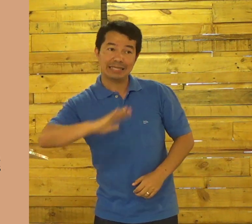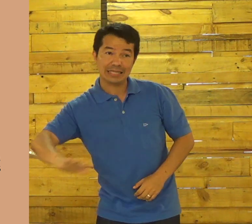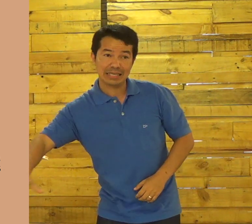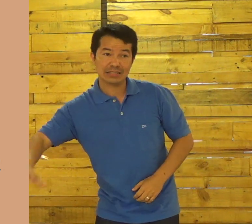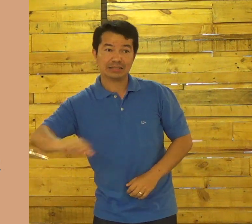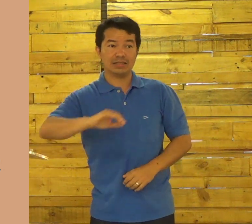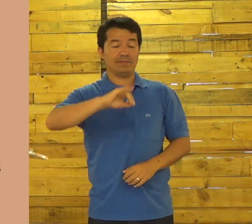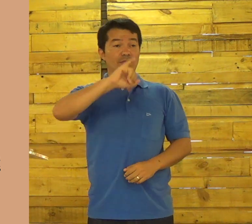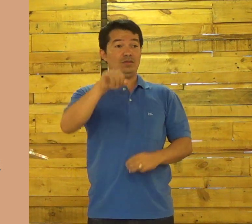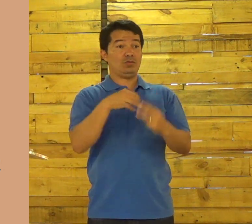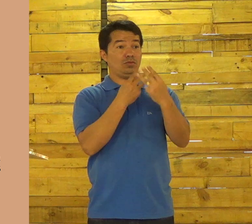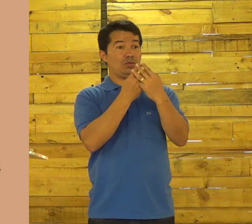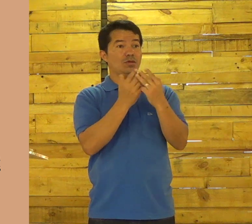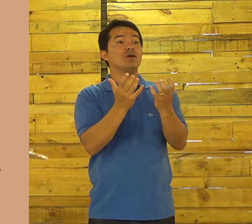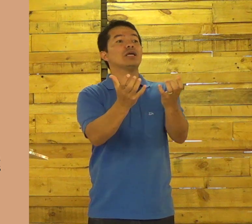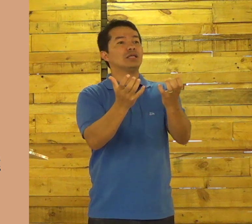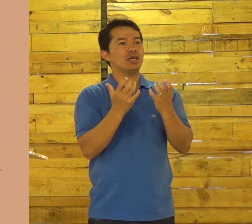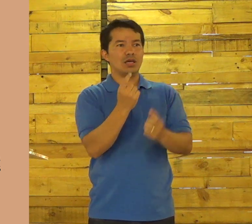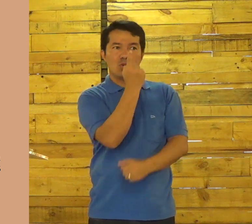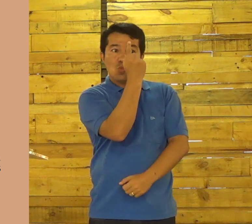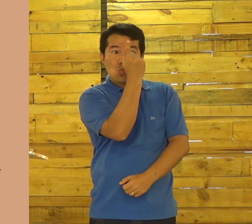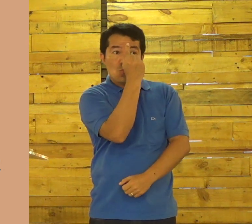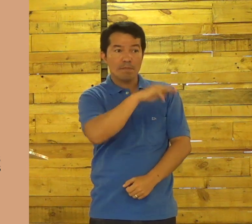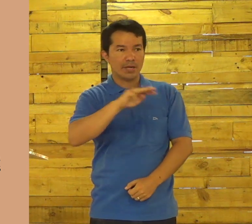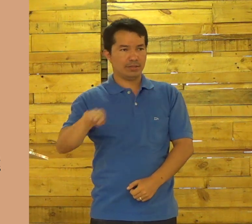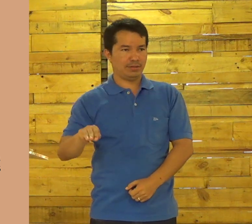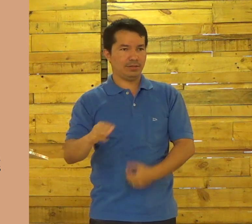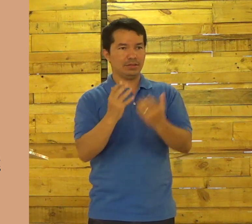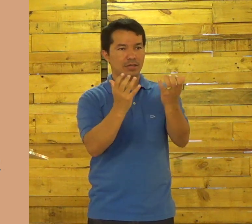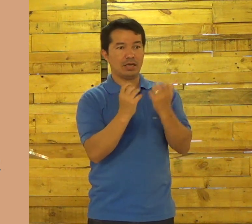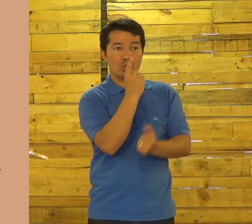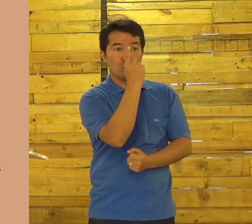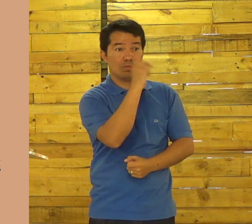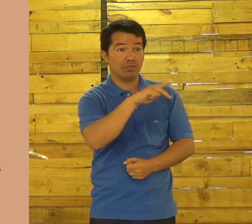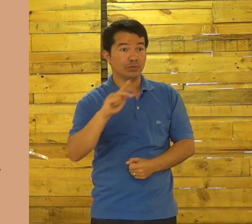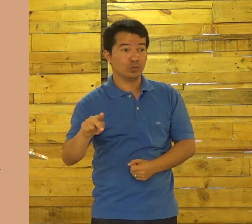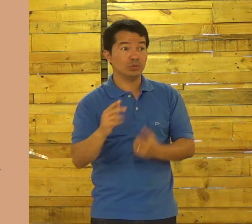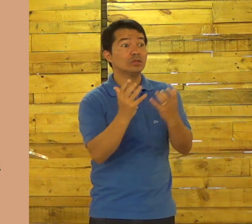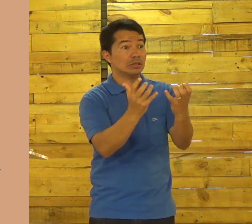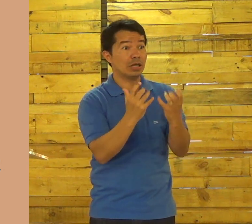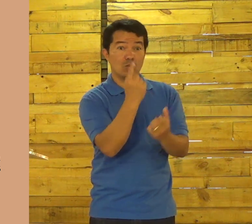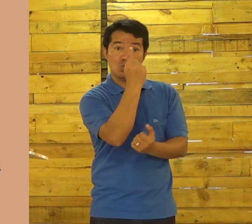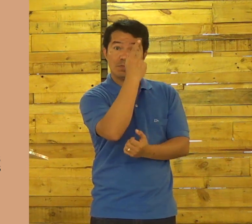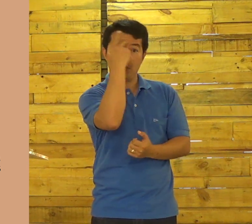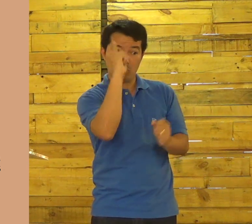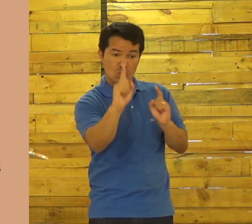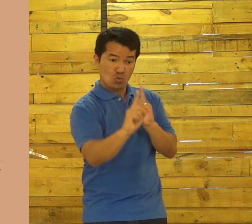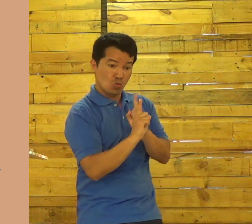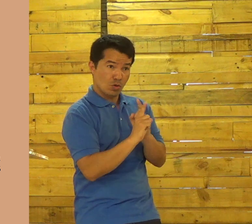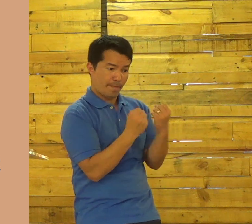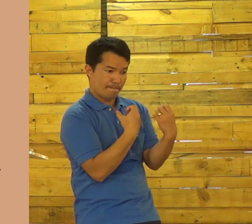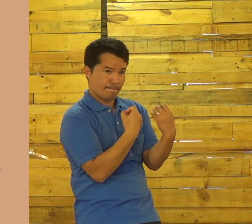porque todas as crianças daquela cultura escolhiam um professor